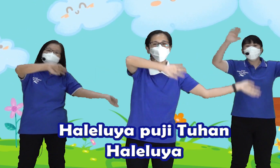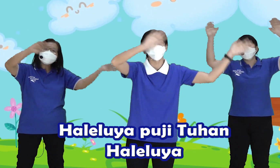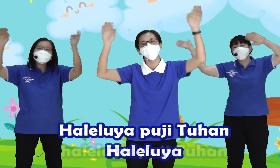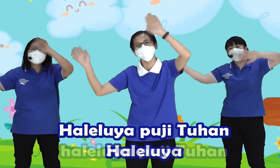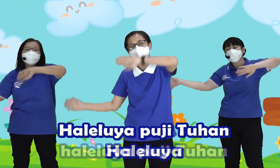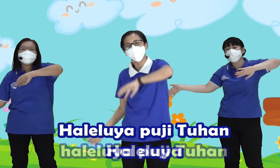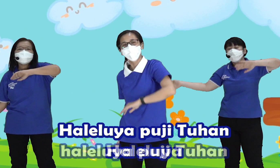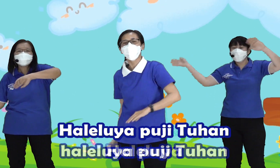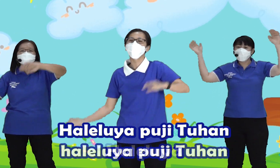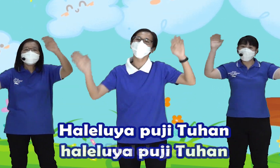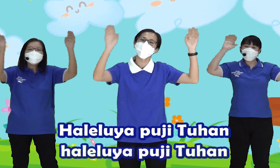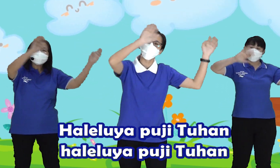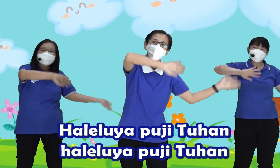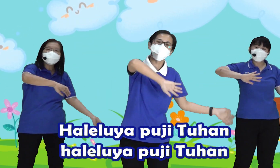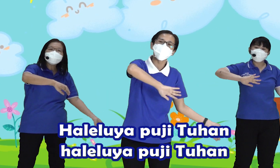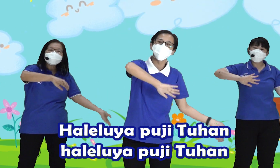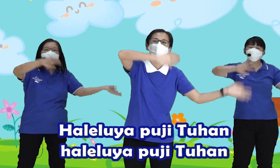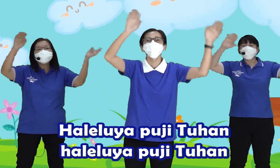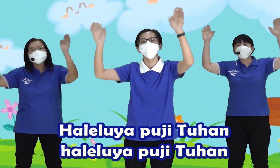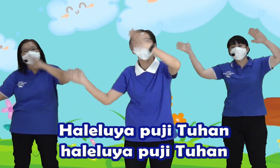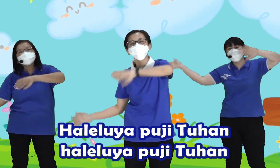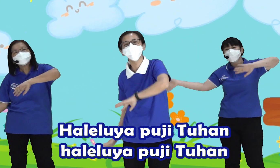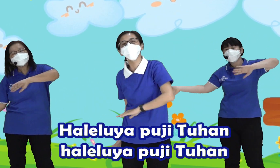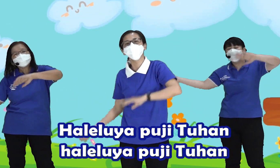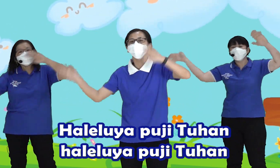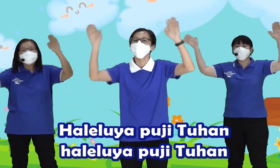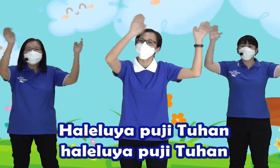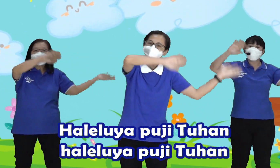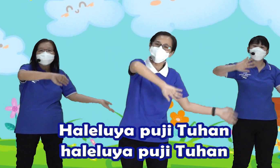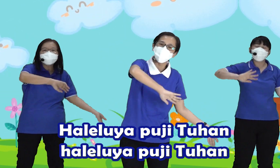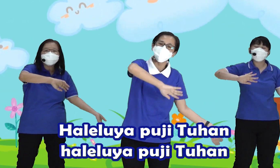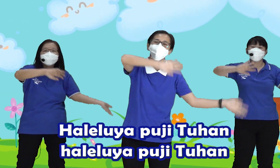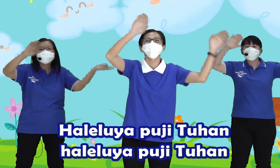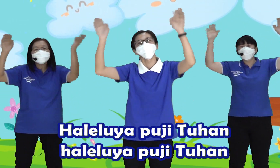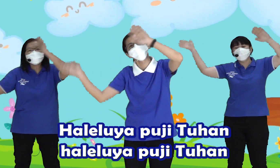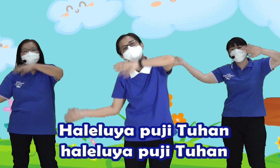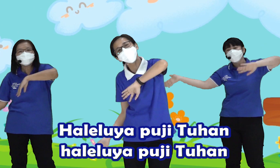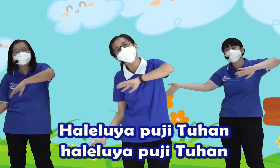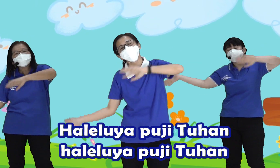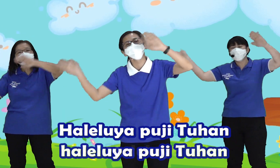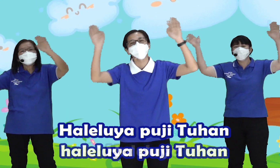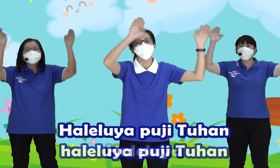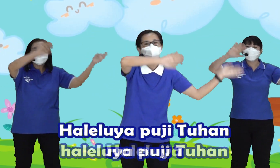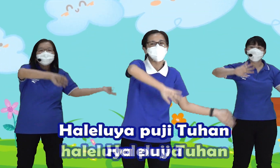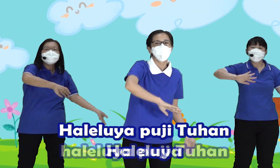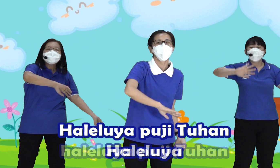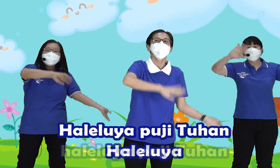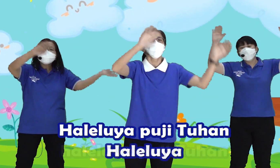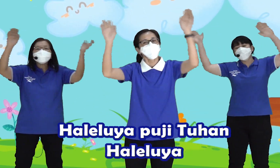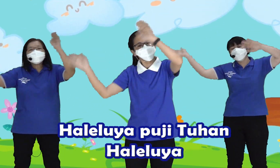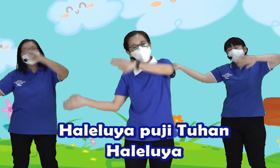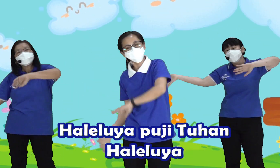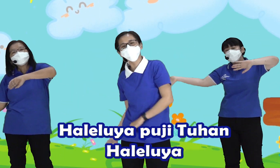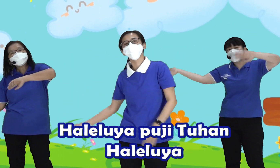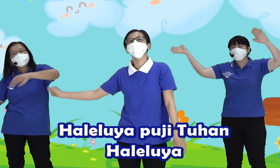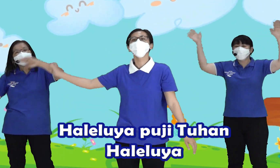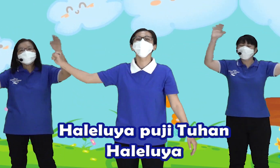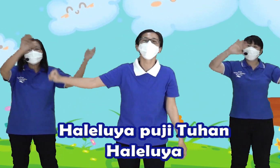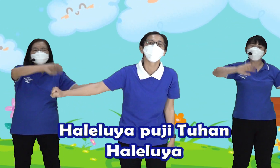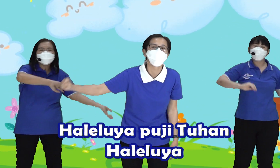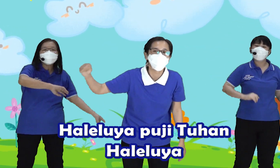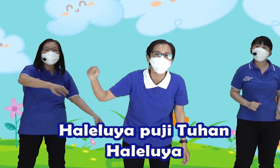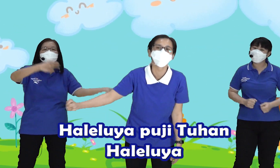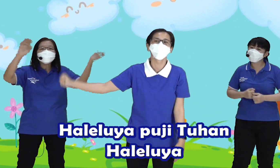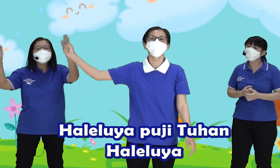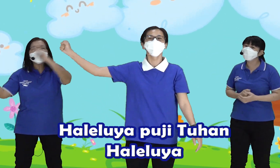Leluyah Puji Tuhan Hal Leluyah Leluyah Puji